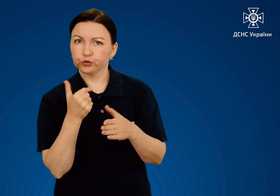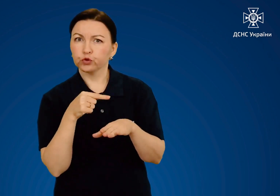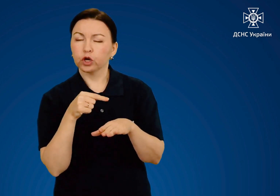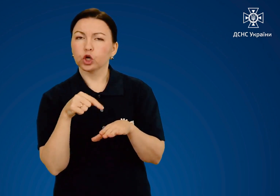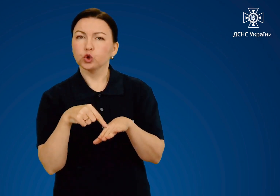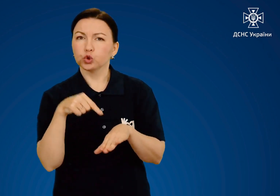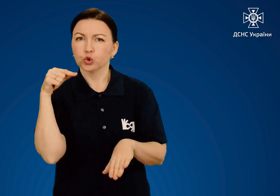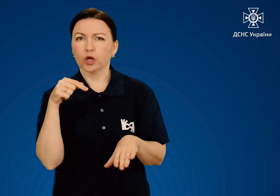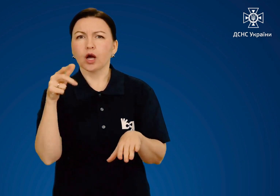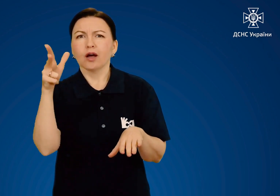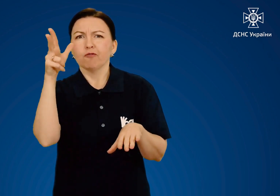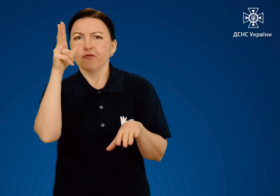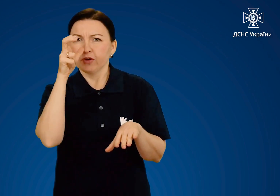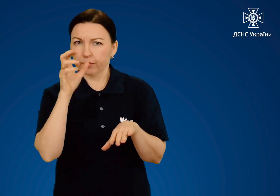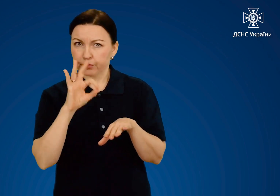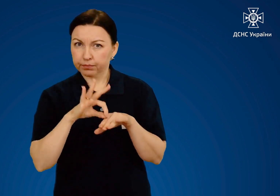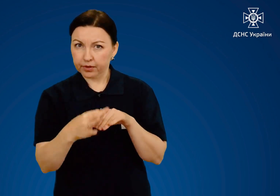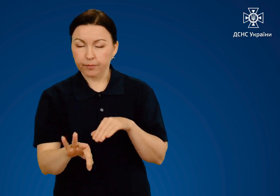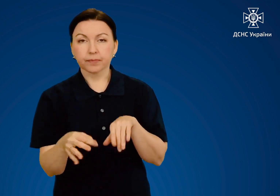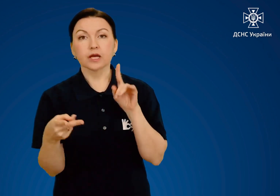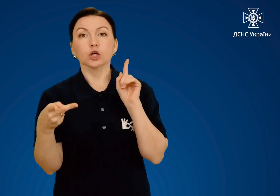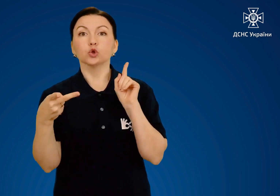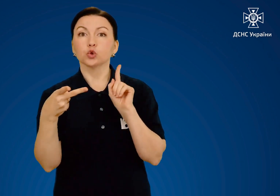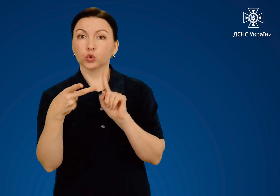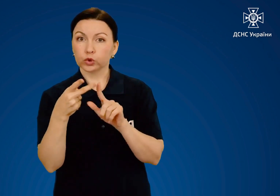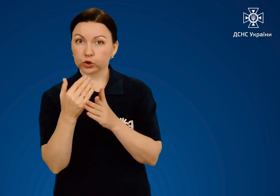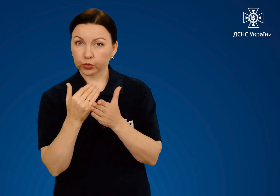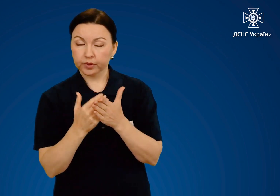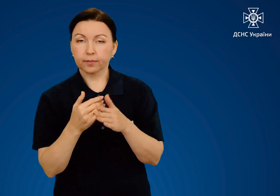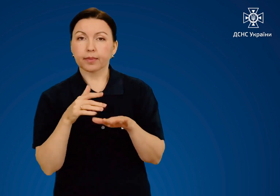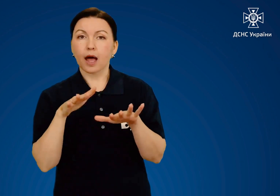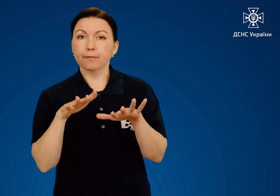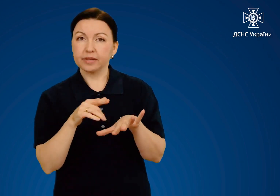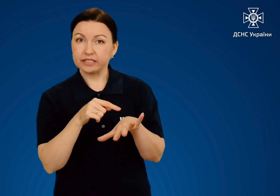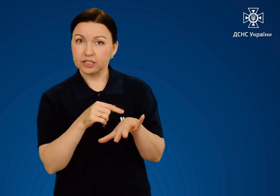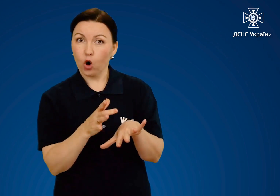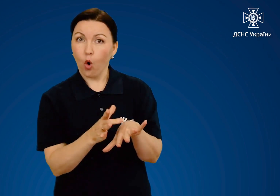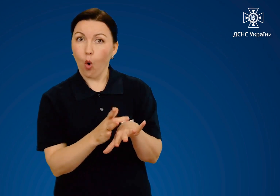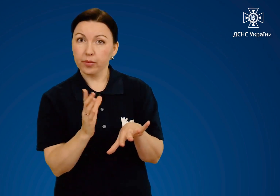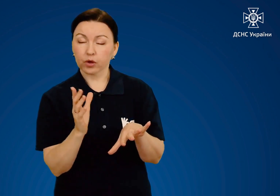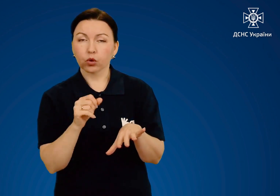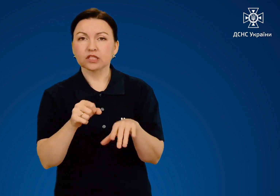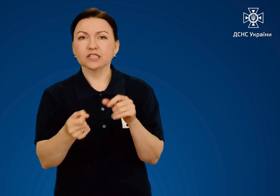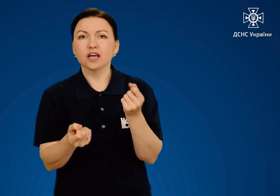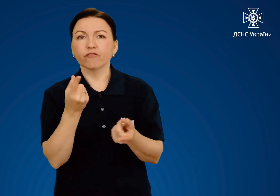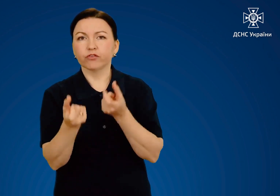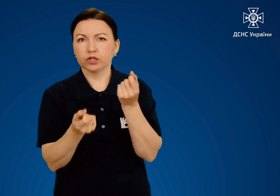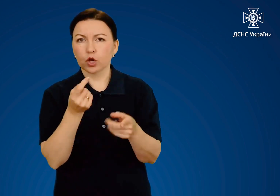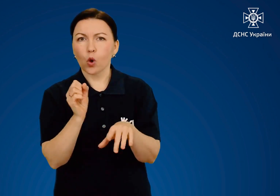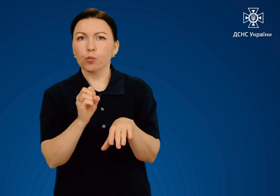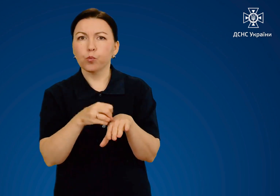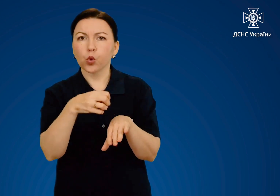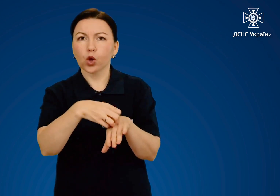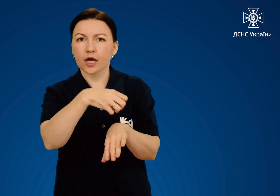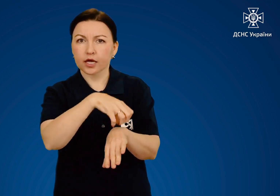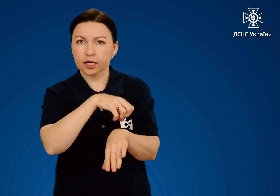почервоніння і відчувається біль. Другого. На місці опіку з'явилися похері.